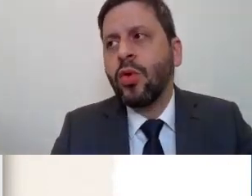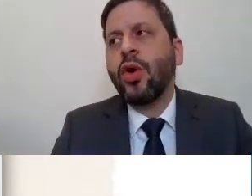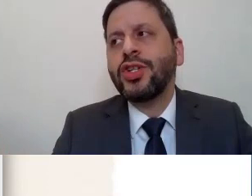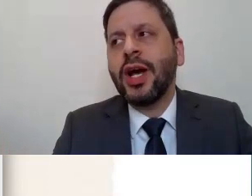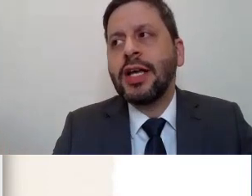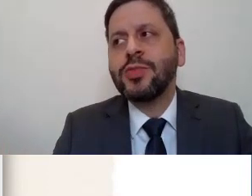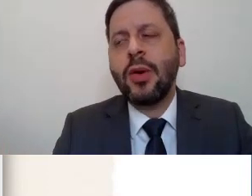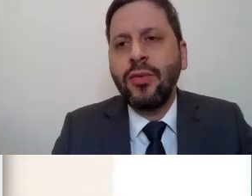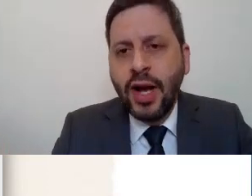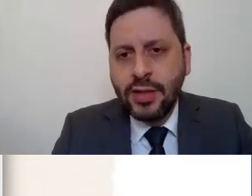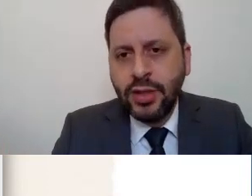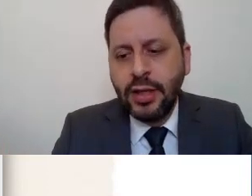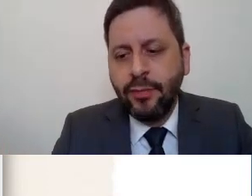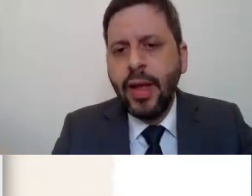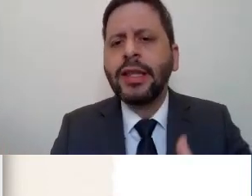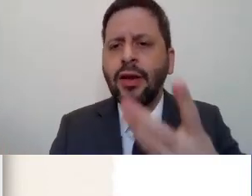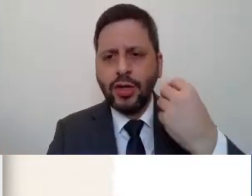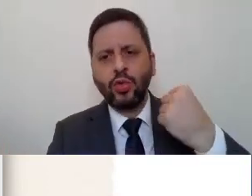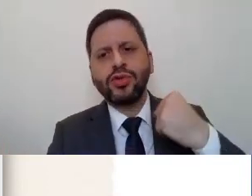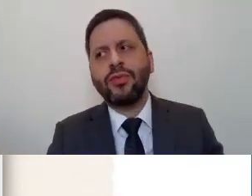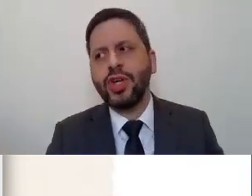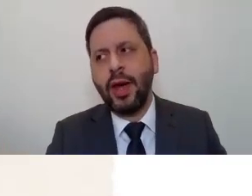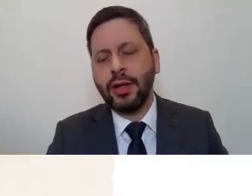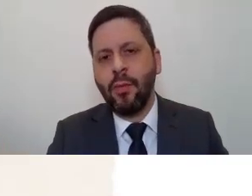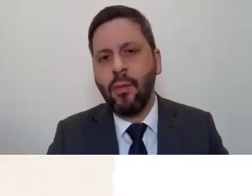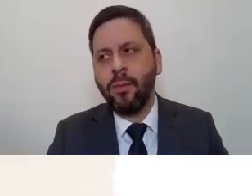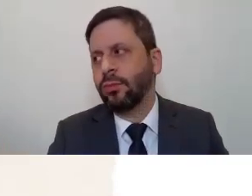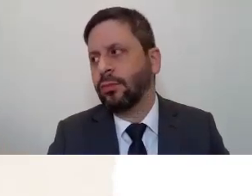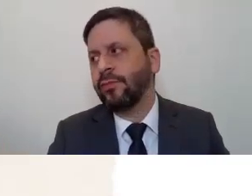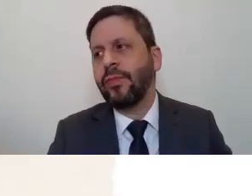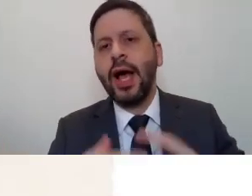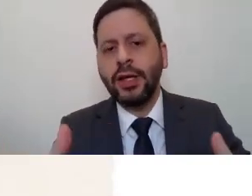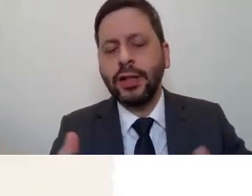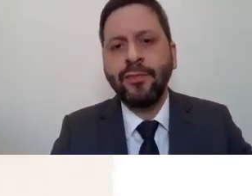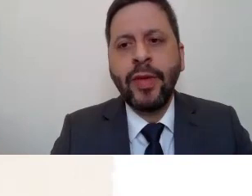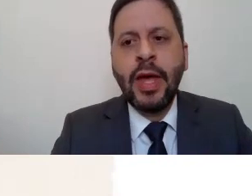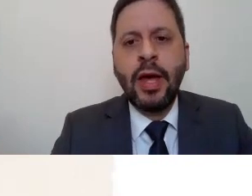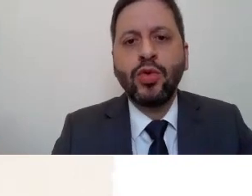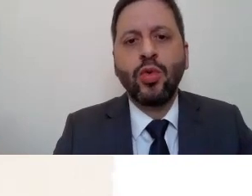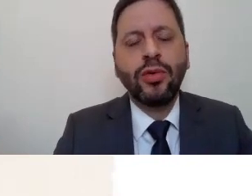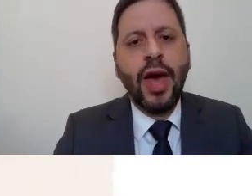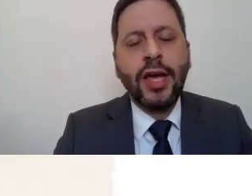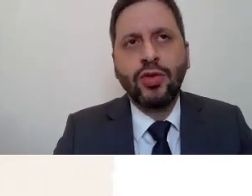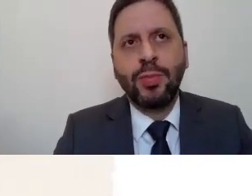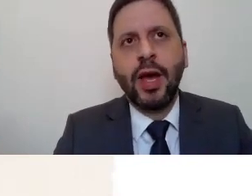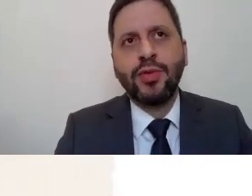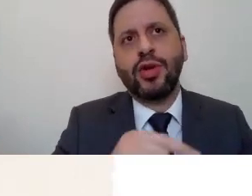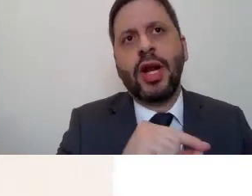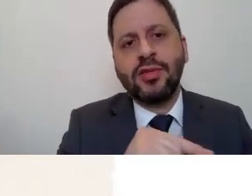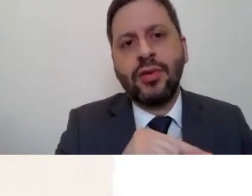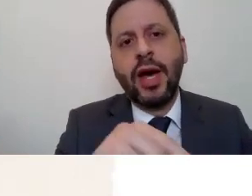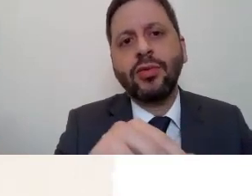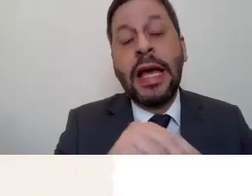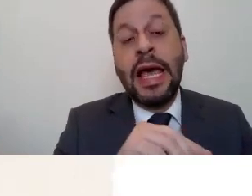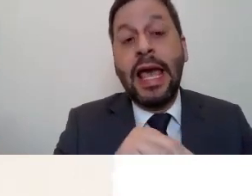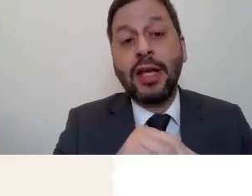muito com que nós chegássemos a qualificação dele através do uso da fonte aberta. Ainda, o segundo viés que eu expliquei